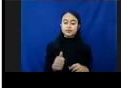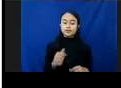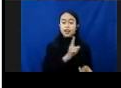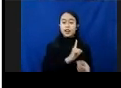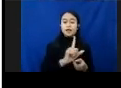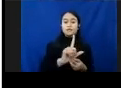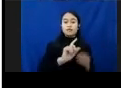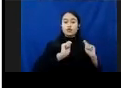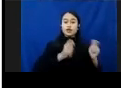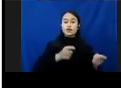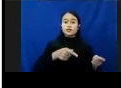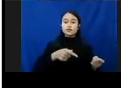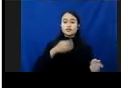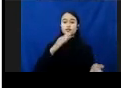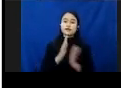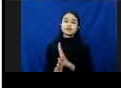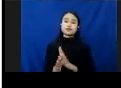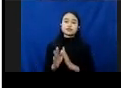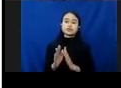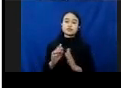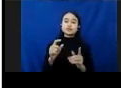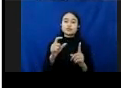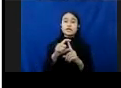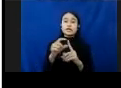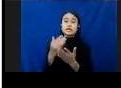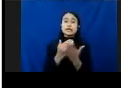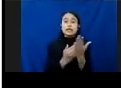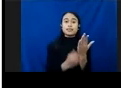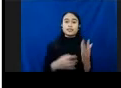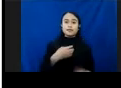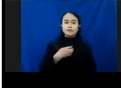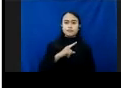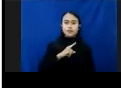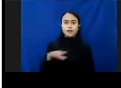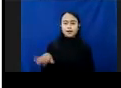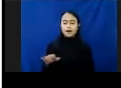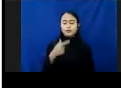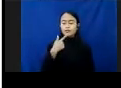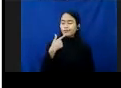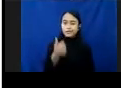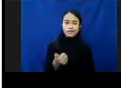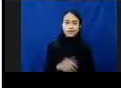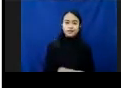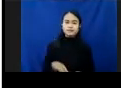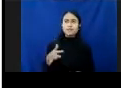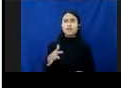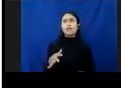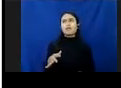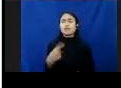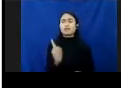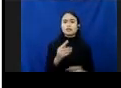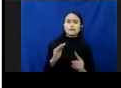konfidensial. Melindungi data pribadi anak itu paling penting. Kadang-kadang kita melindungi anak, data pribadi anak tidak